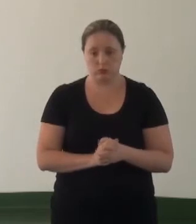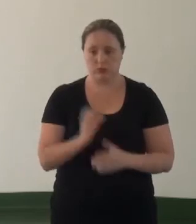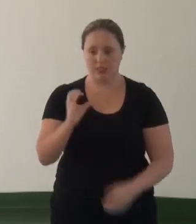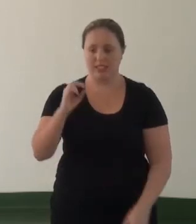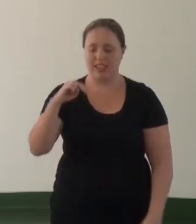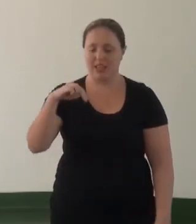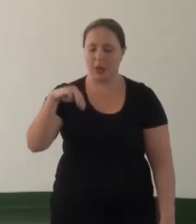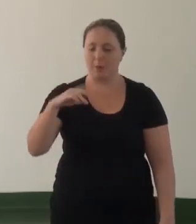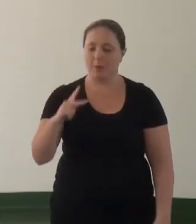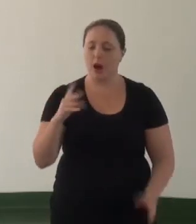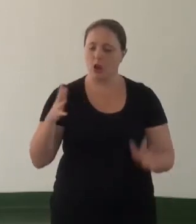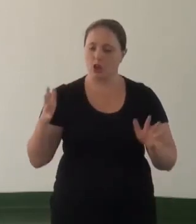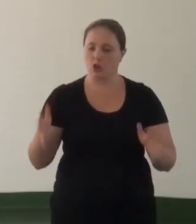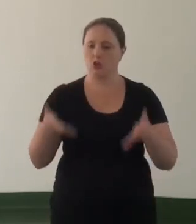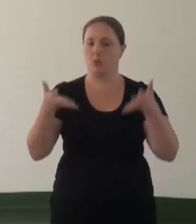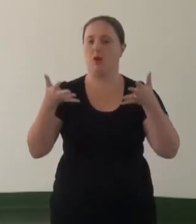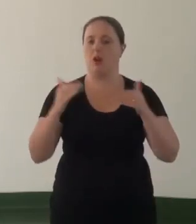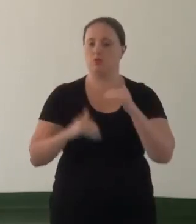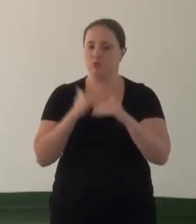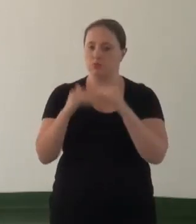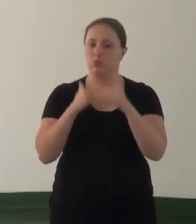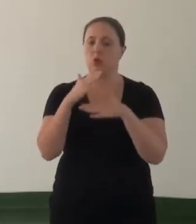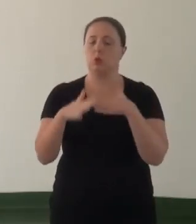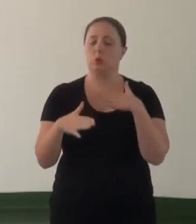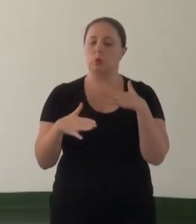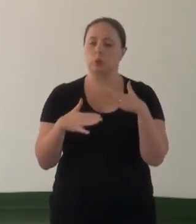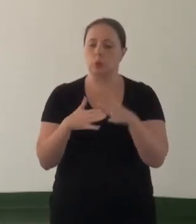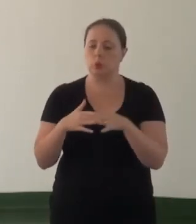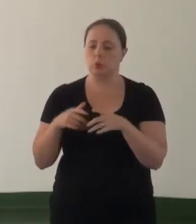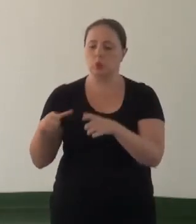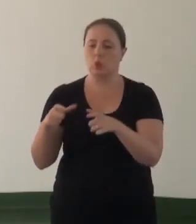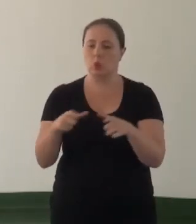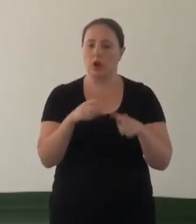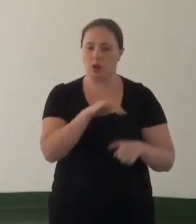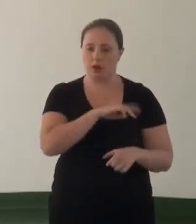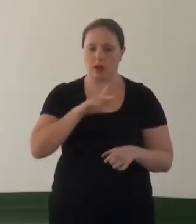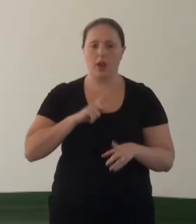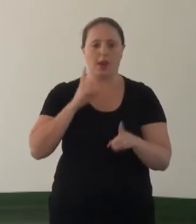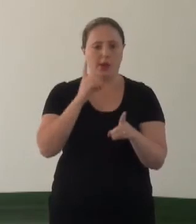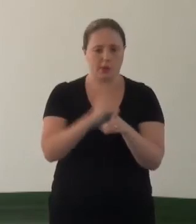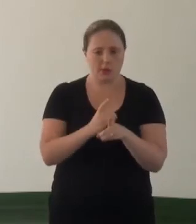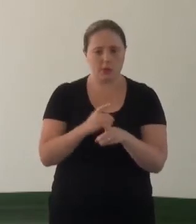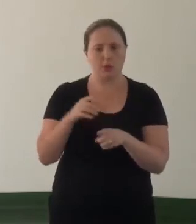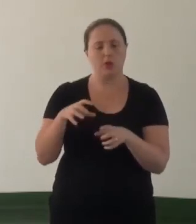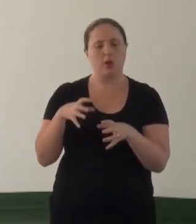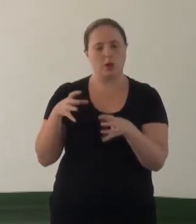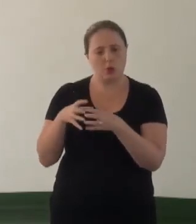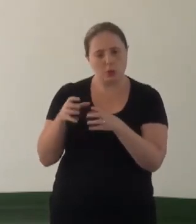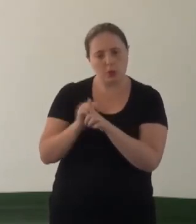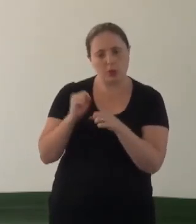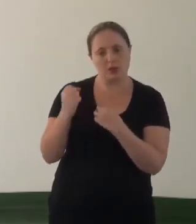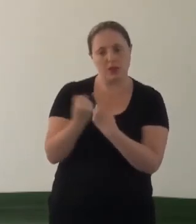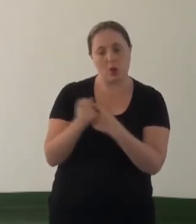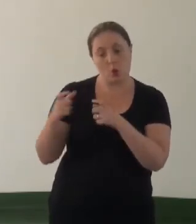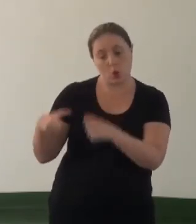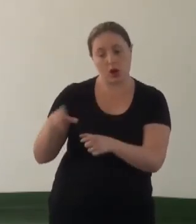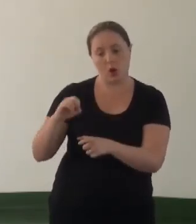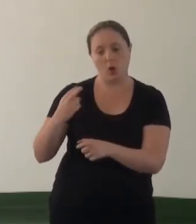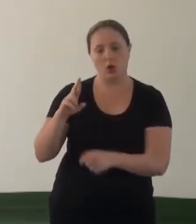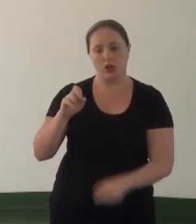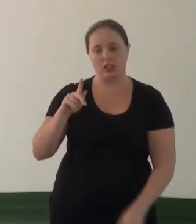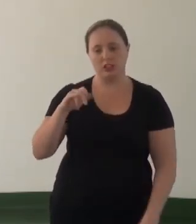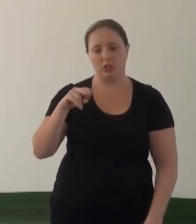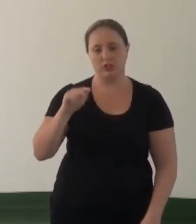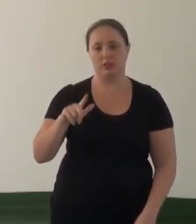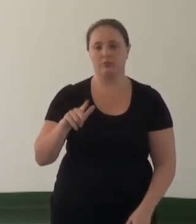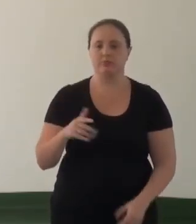CNMP estimular a promoção de todos os nomes do MP de encontros com movimentos sociais locais e regionais. eu acho que